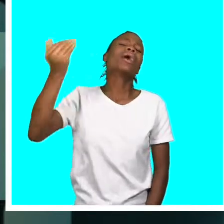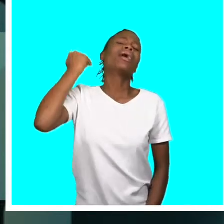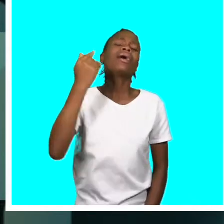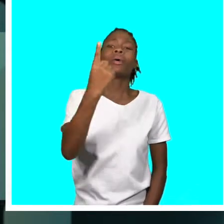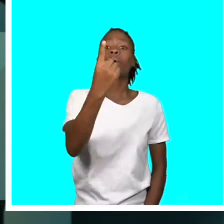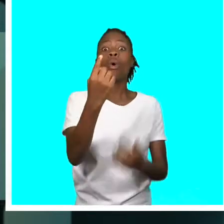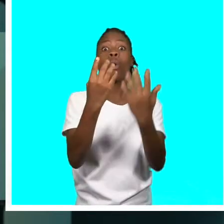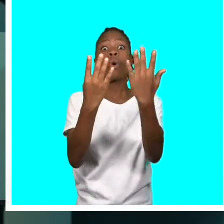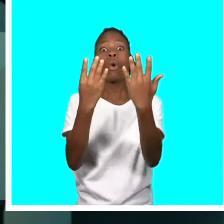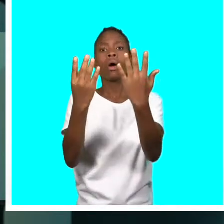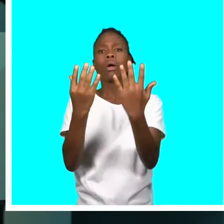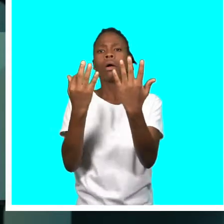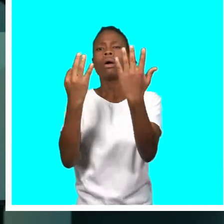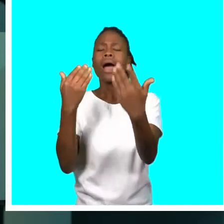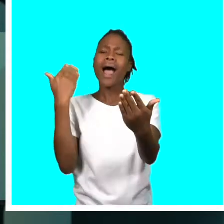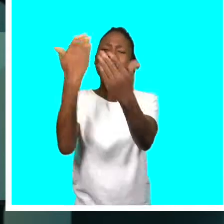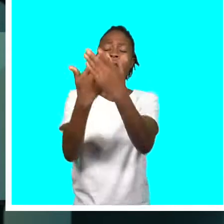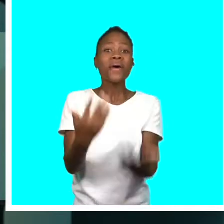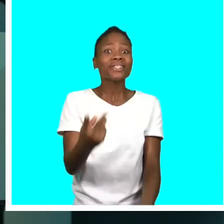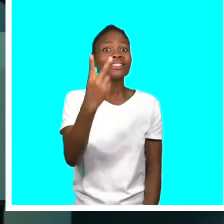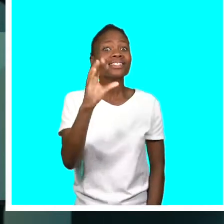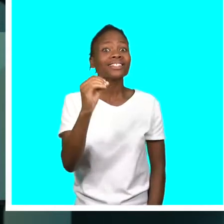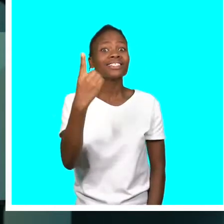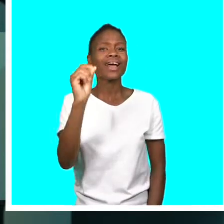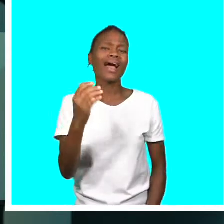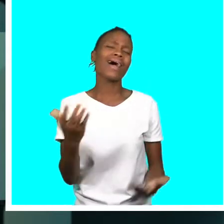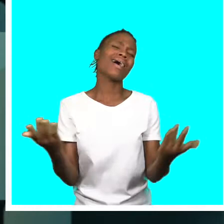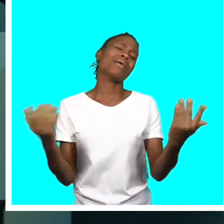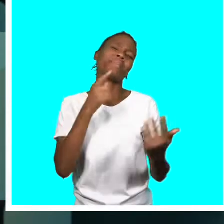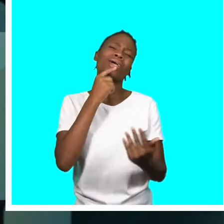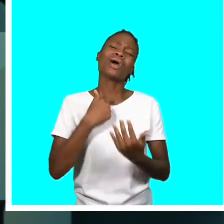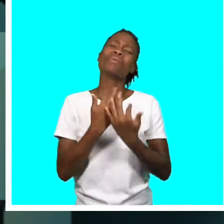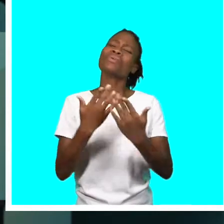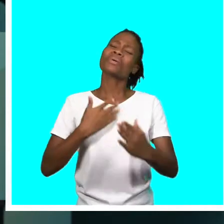1998 e de 2010.